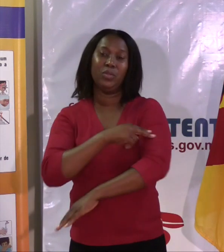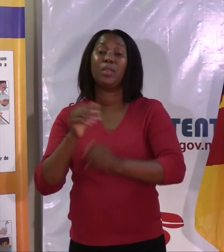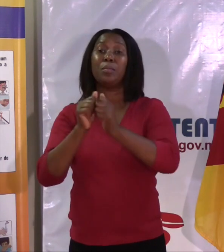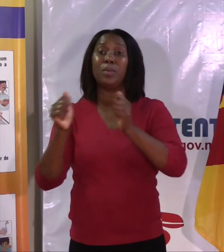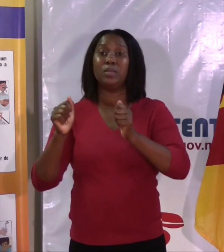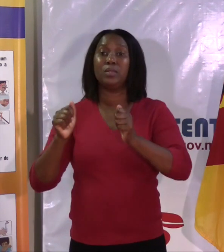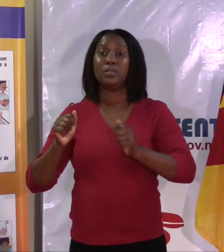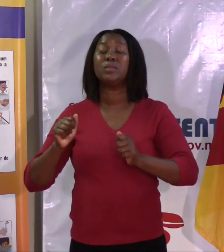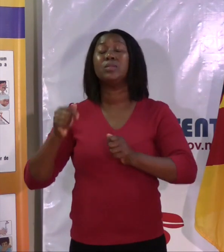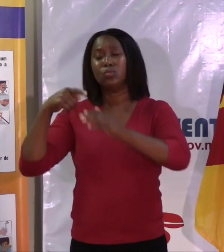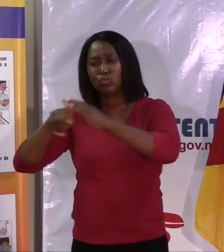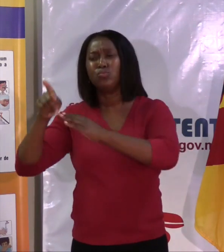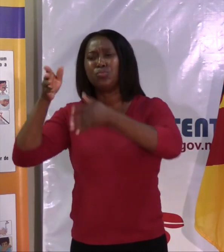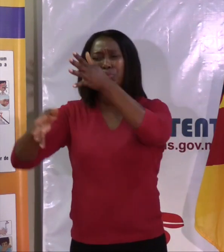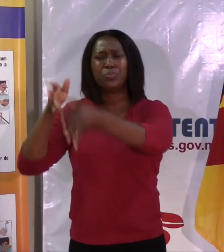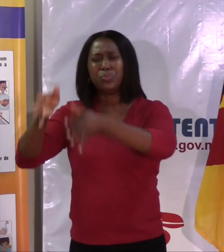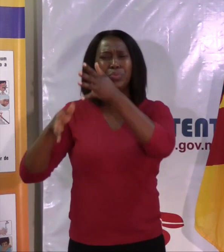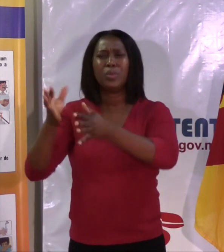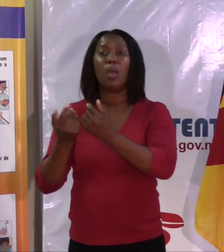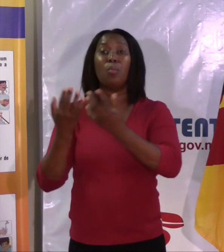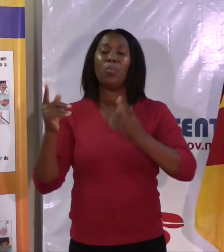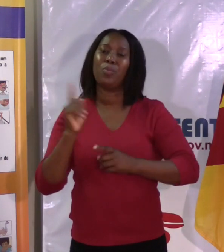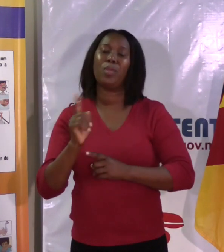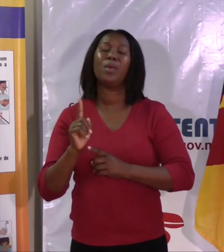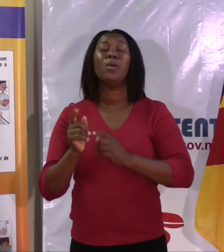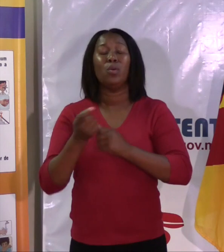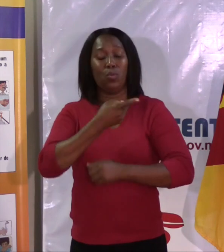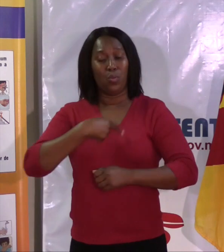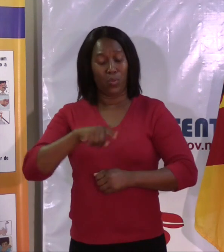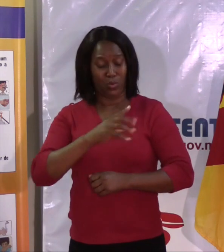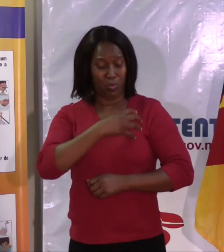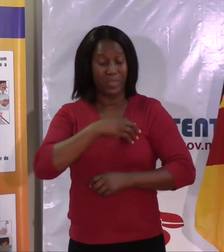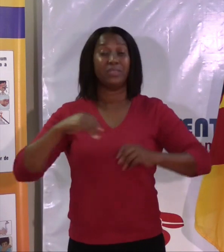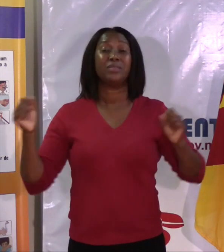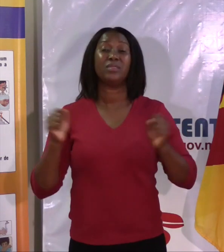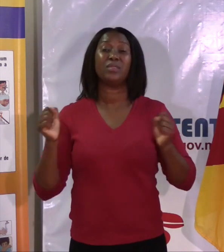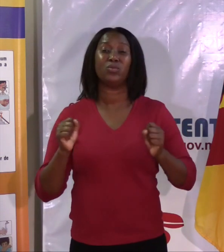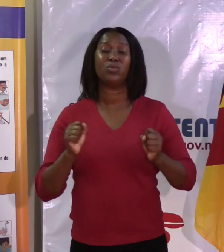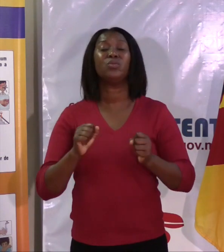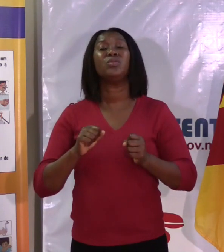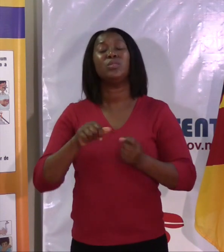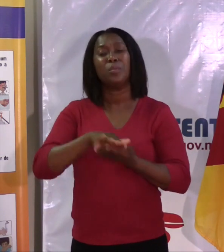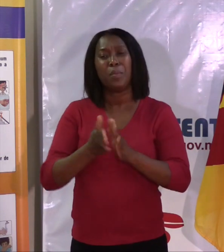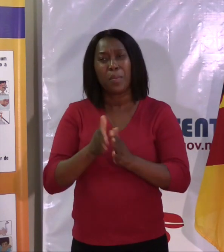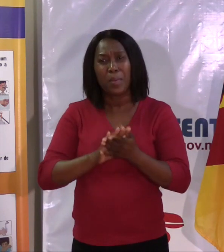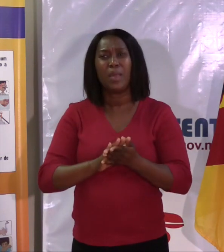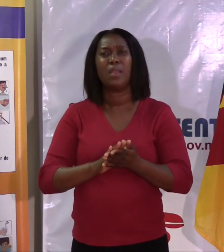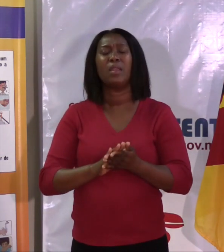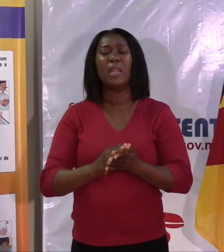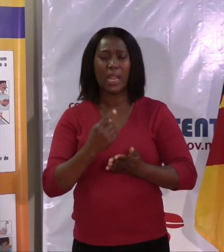também por essas unidades sanitárias, o que nós queremos fazer como Ministério da Saúde é que cada unidade sanitária tenha um local que a